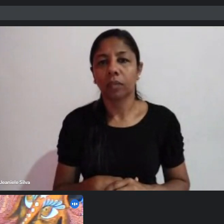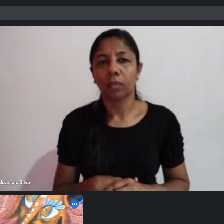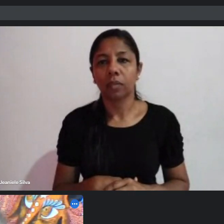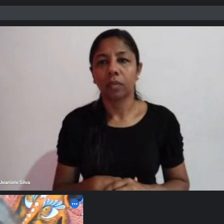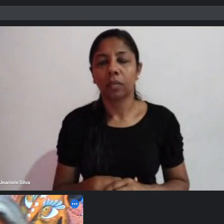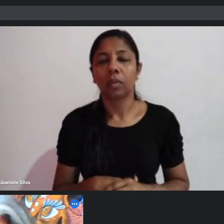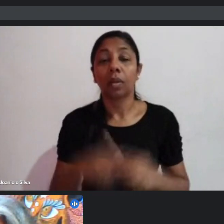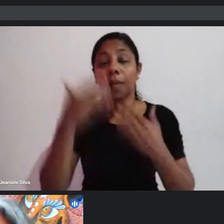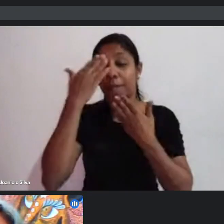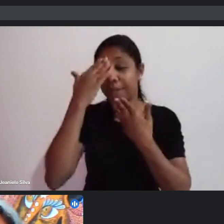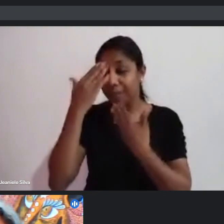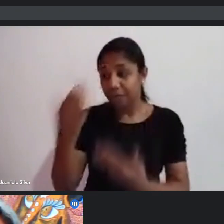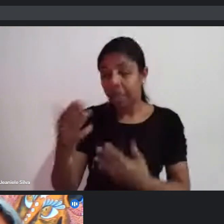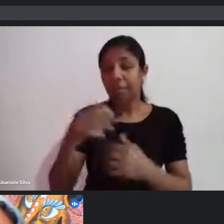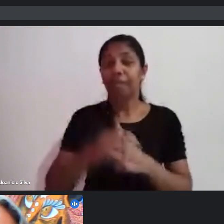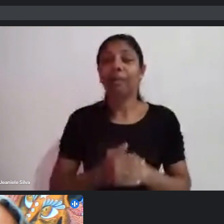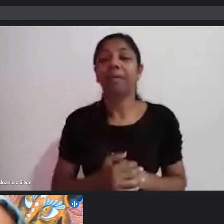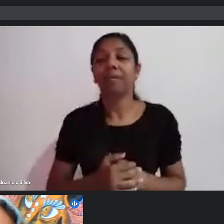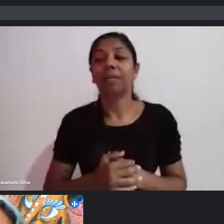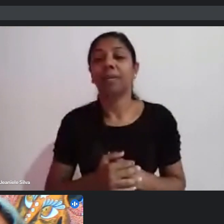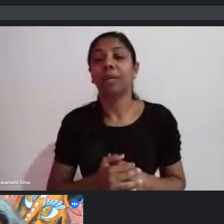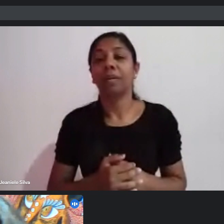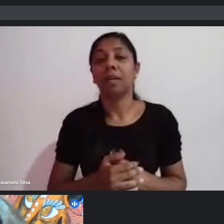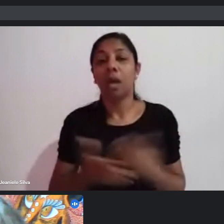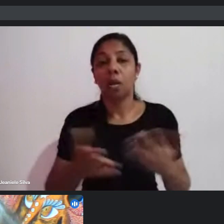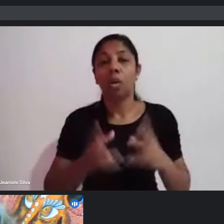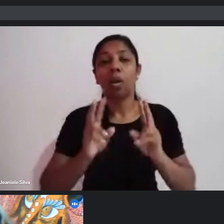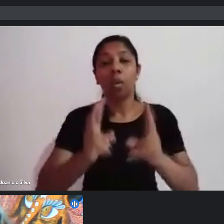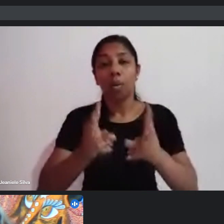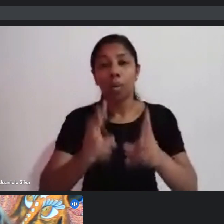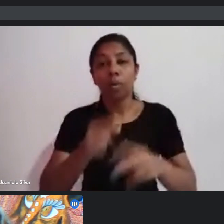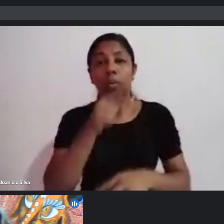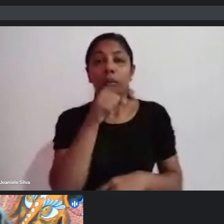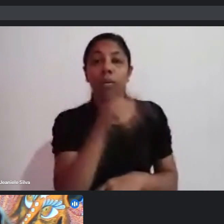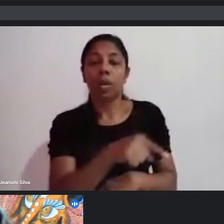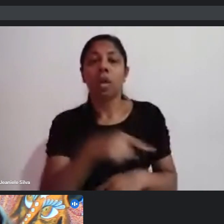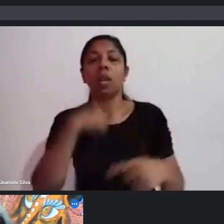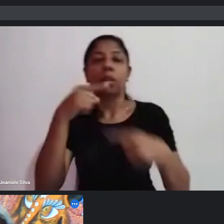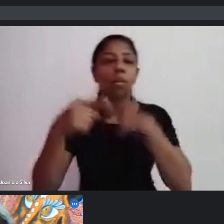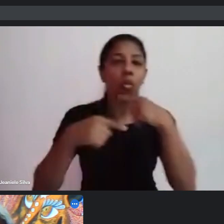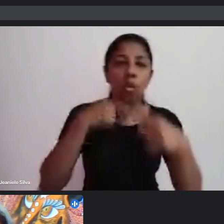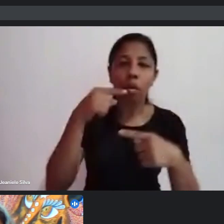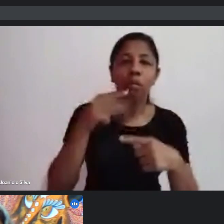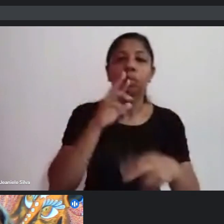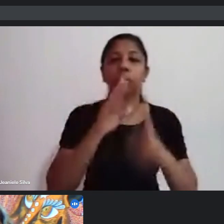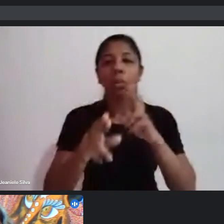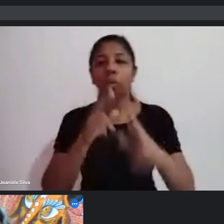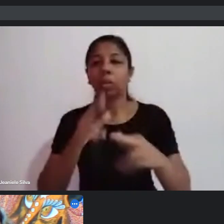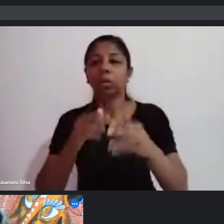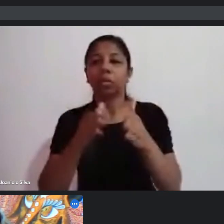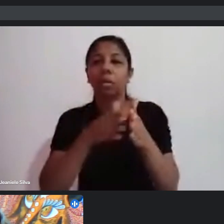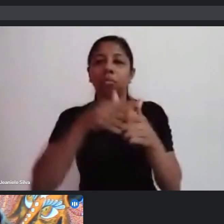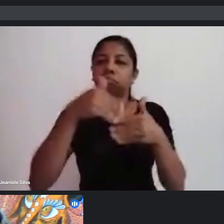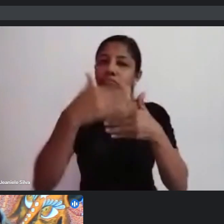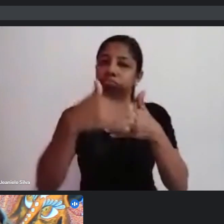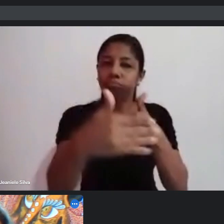Obrigada. E aí a gente vai, né, continuando conversando aqui, porque não das dúvidas vão decorrer. Então, por favor,